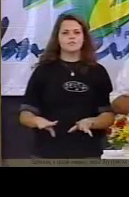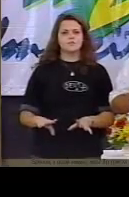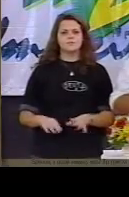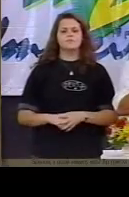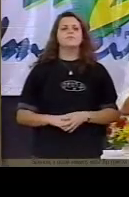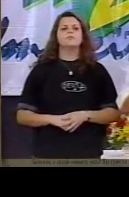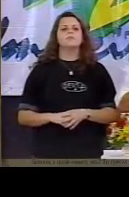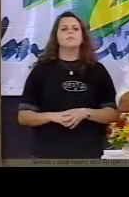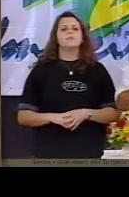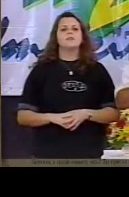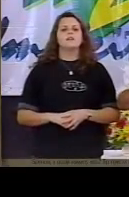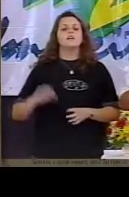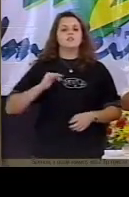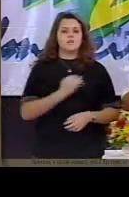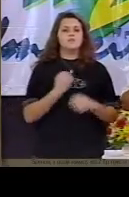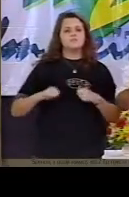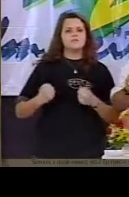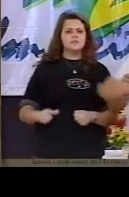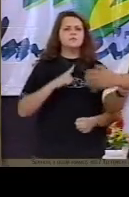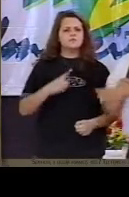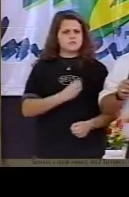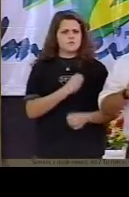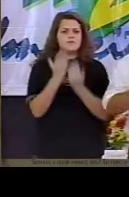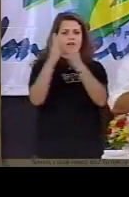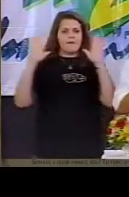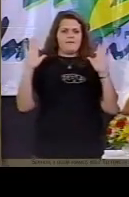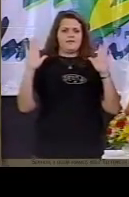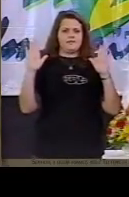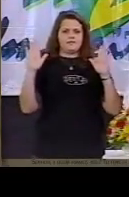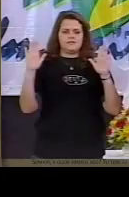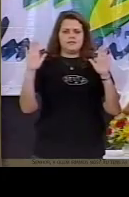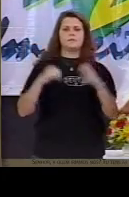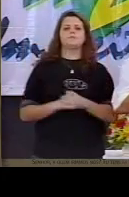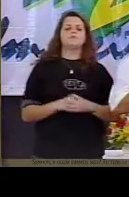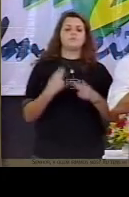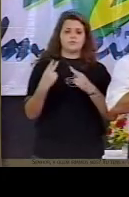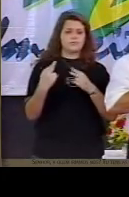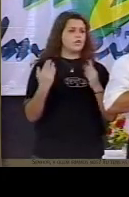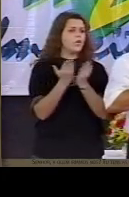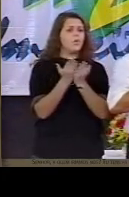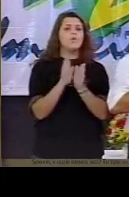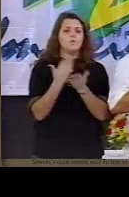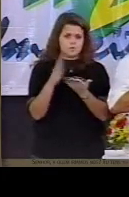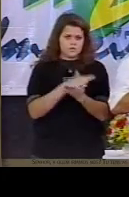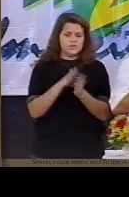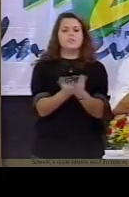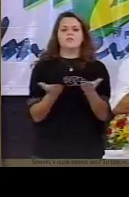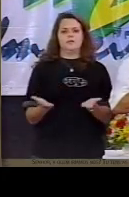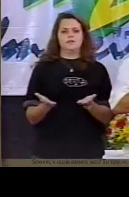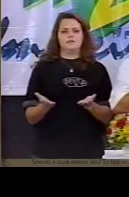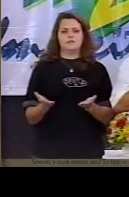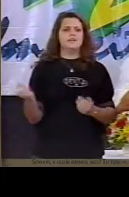As máscaras exteriores e interiores, exteriores a droga, o antidepressivo, o álcool,